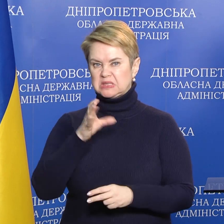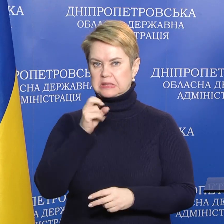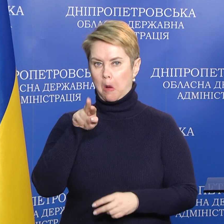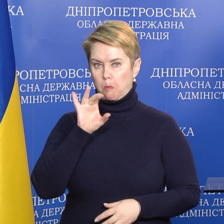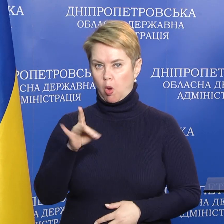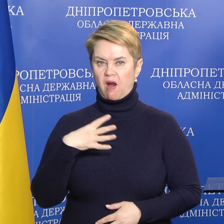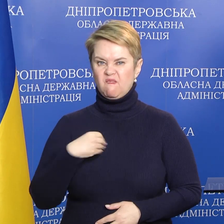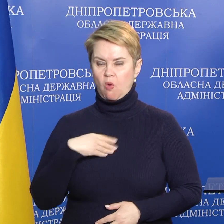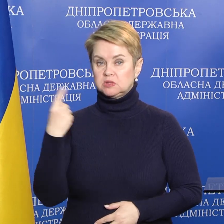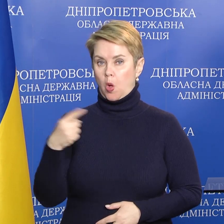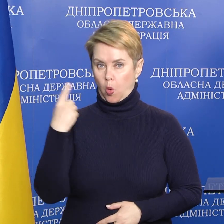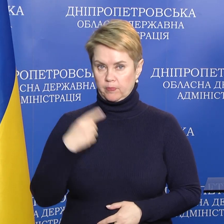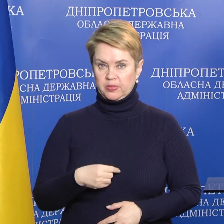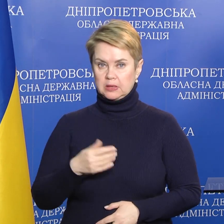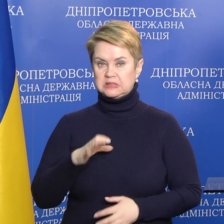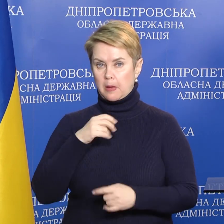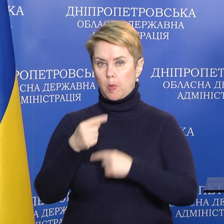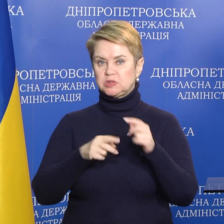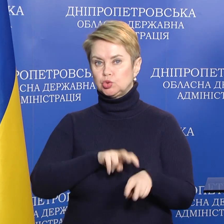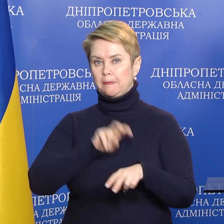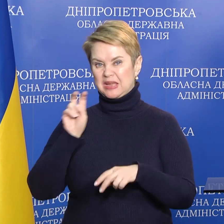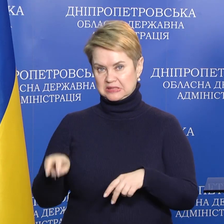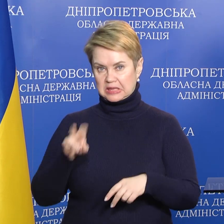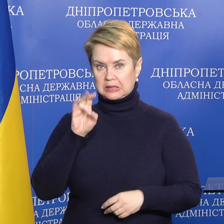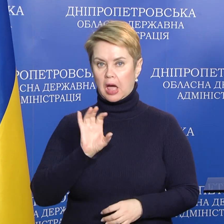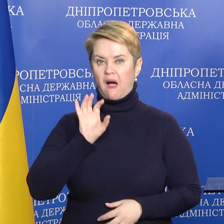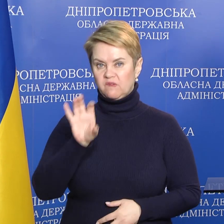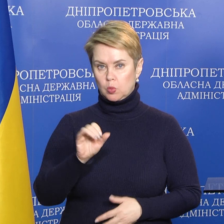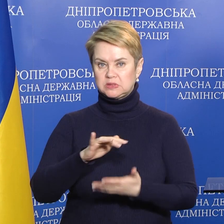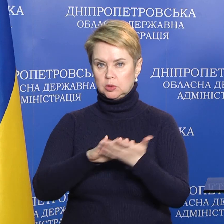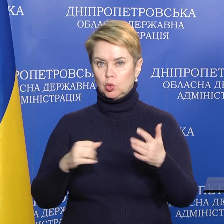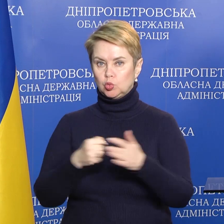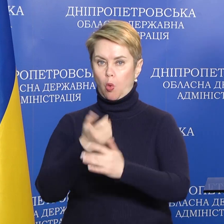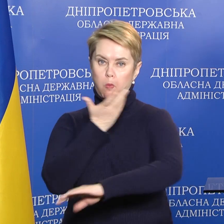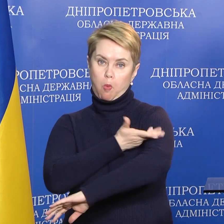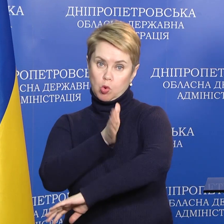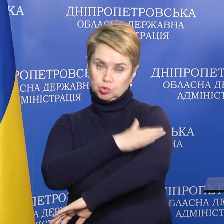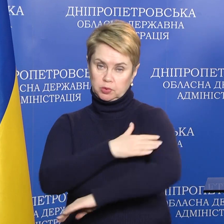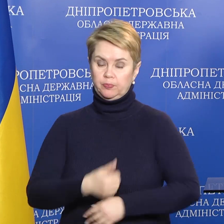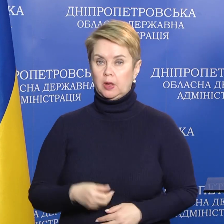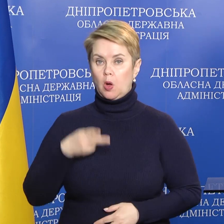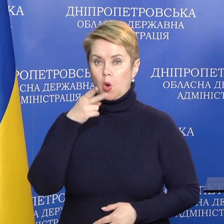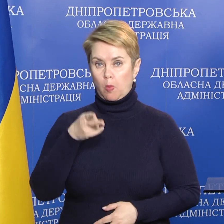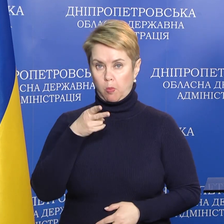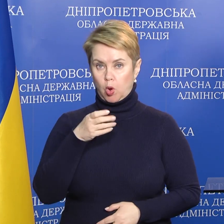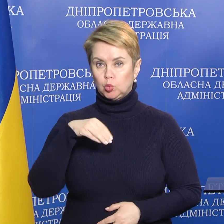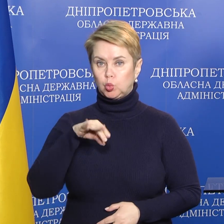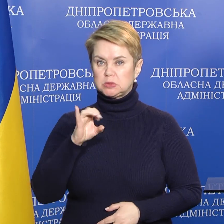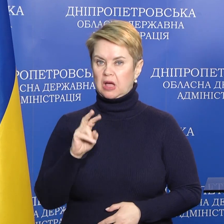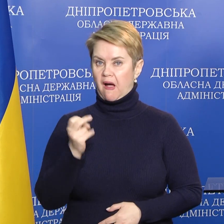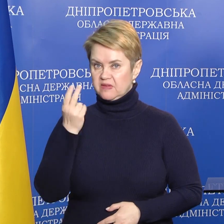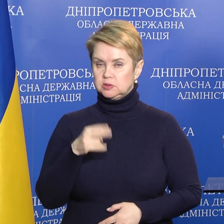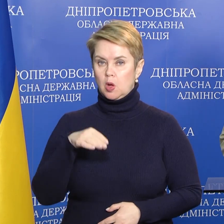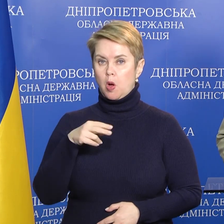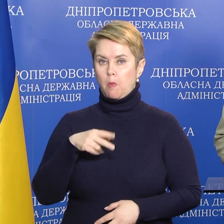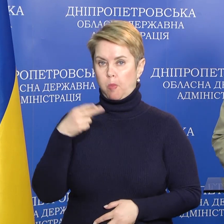Львовская область, с последующей пересадкой на автобусы дальше до Польши. Поезд на Трусковец, поезд